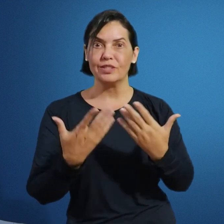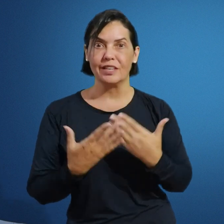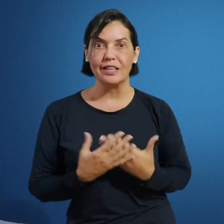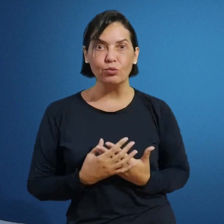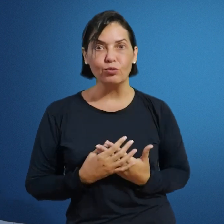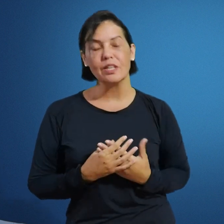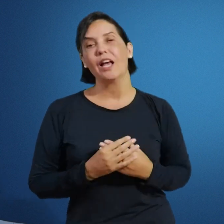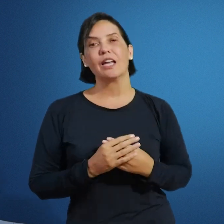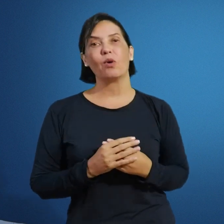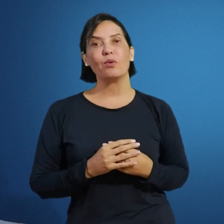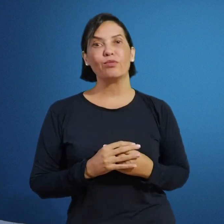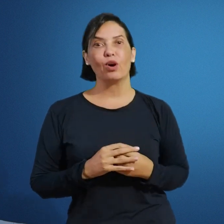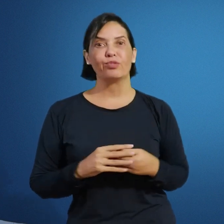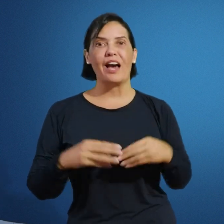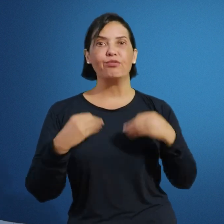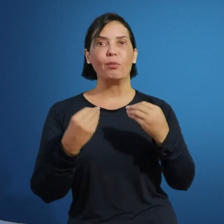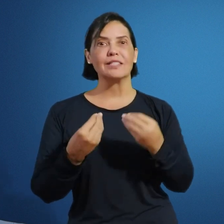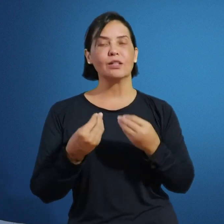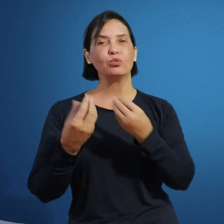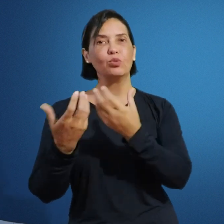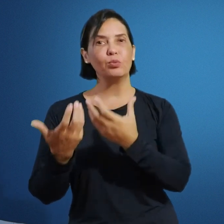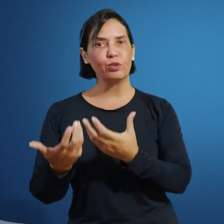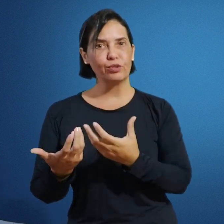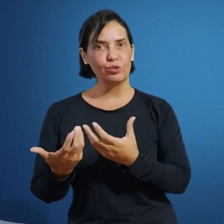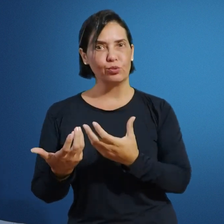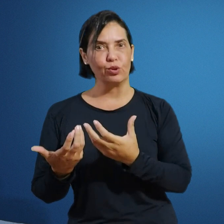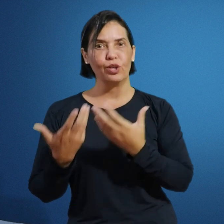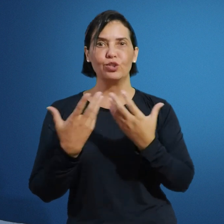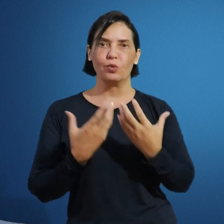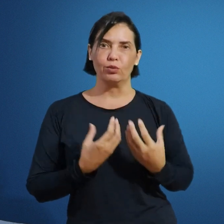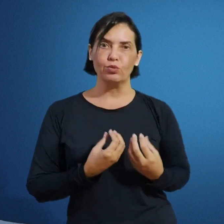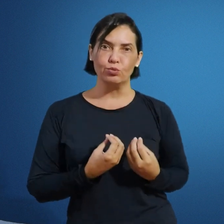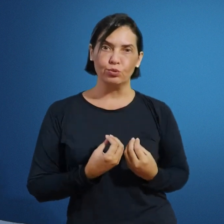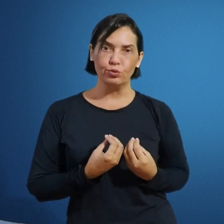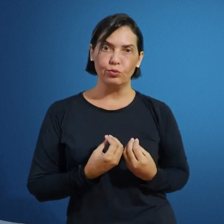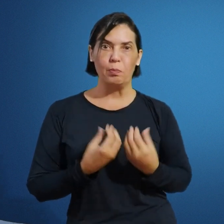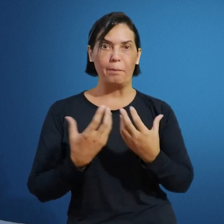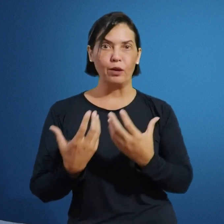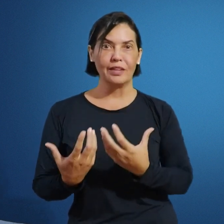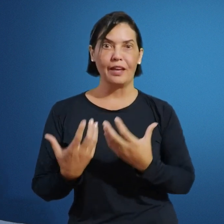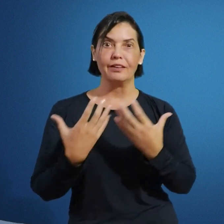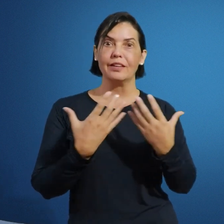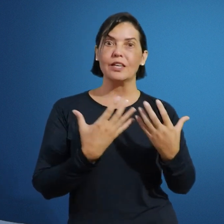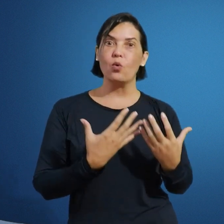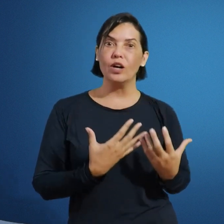vocês, alunos, na qual envolve a formação do professor de um aluno surdo, o papel dele enquanto